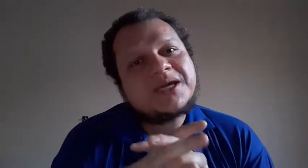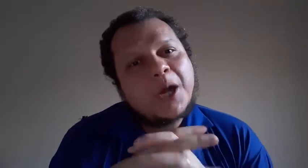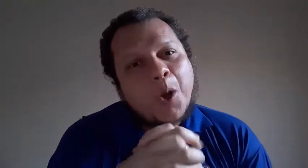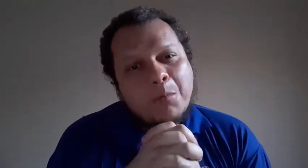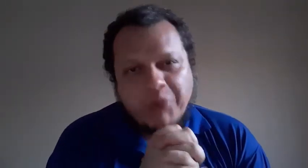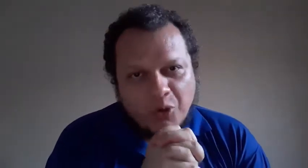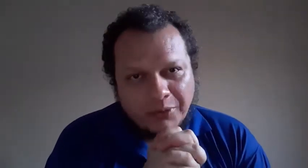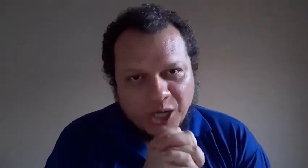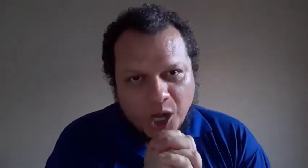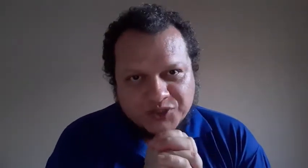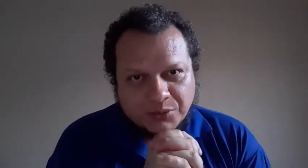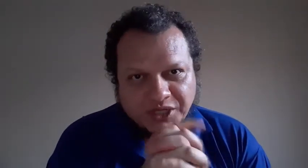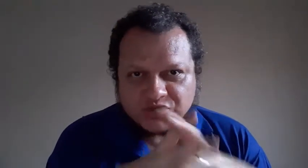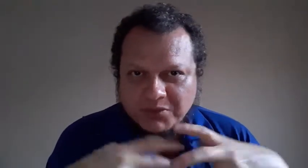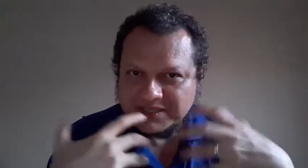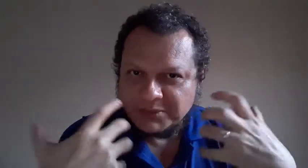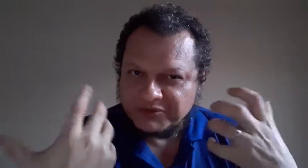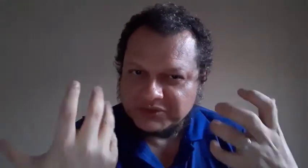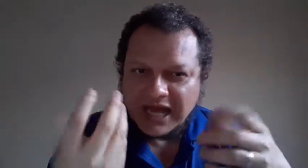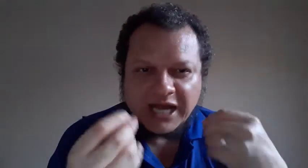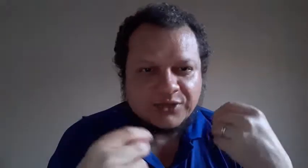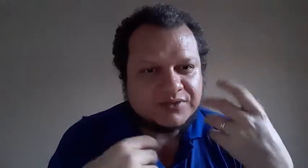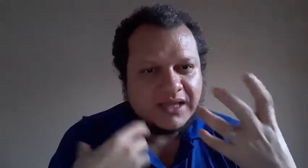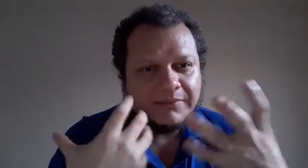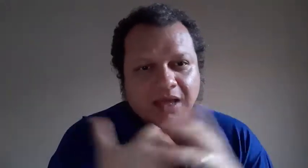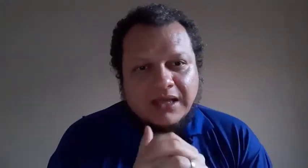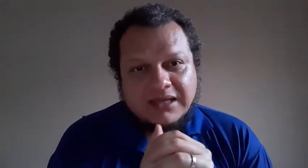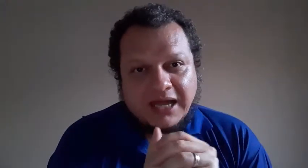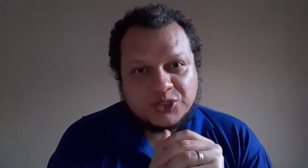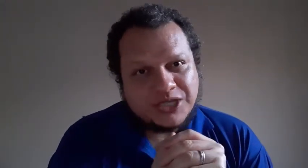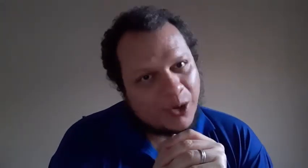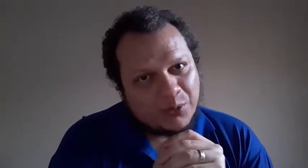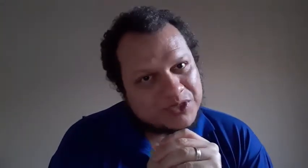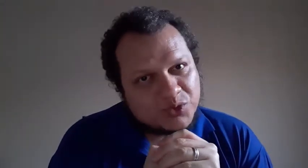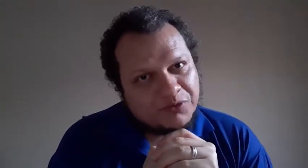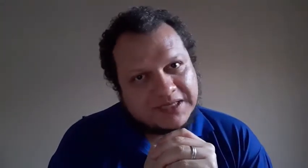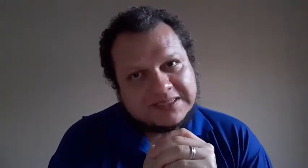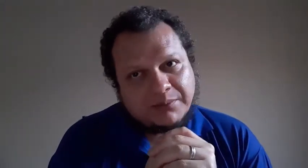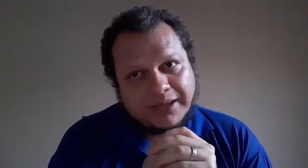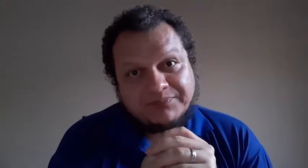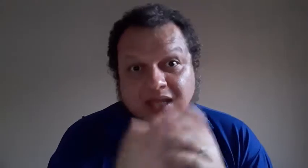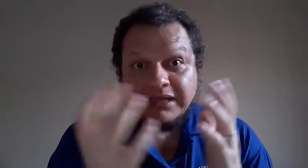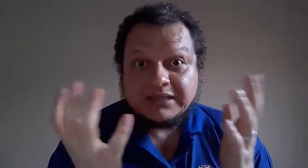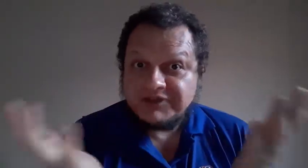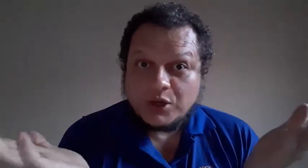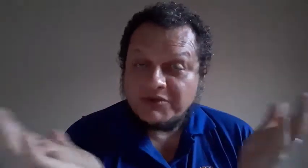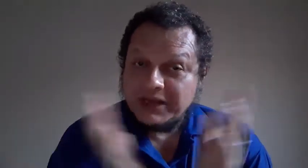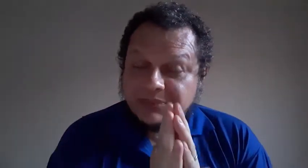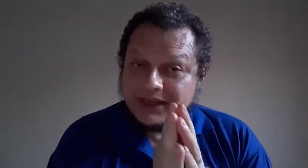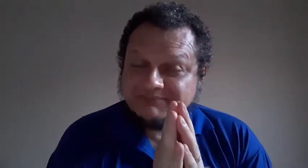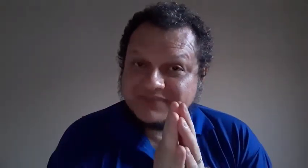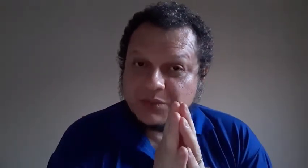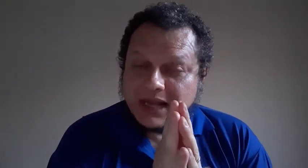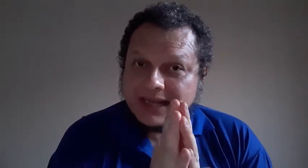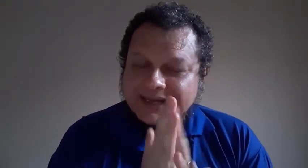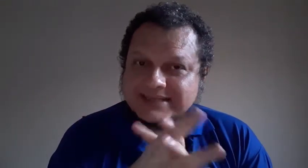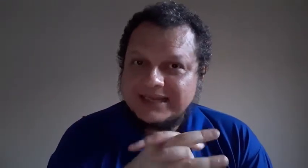um pouco melhor sobre isso, mais aprofundados, né? E aí, tirar algumas dúvidas também. Está vendo como vale a pena? São carreiras aí